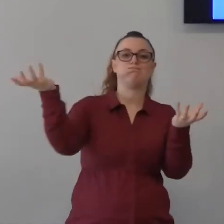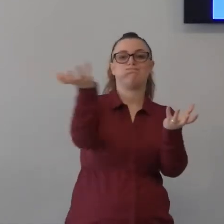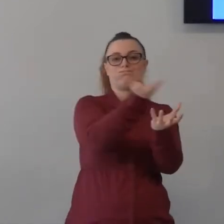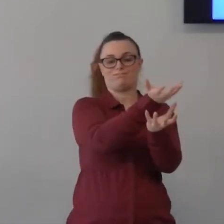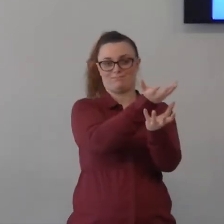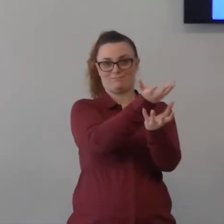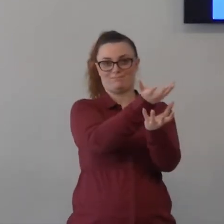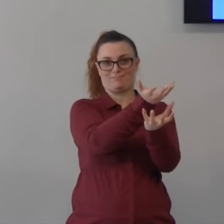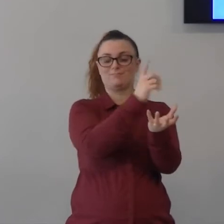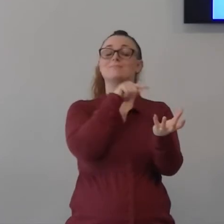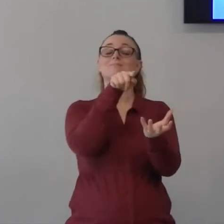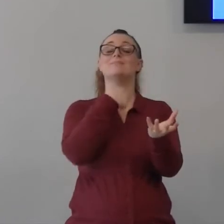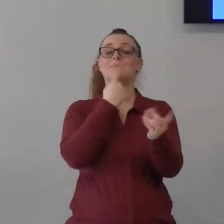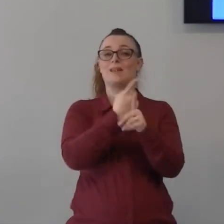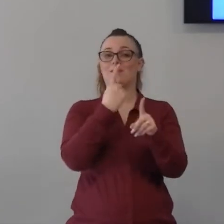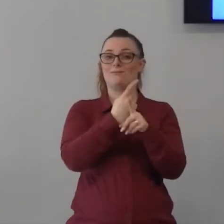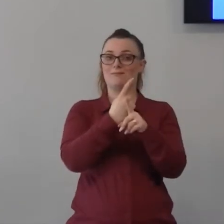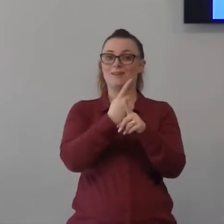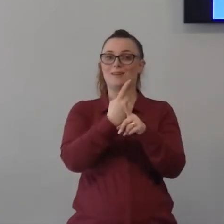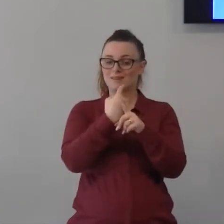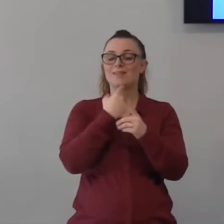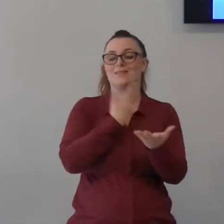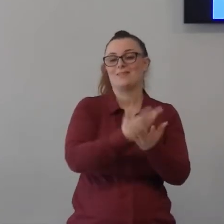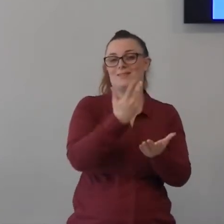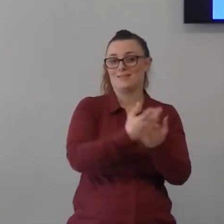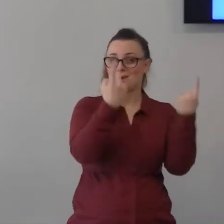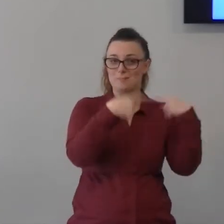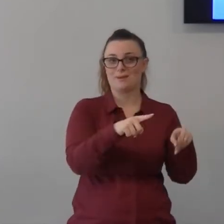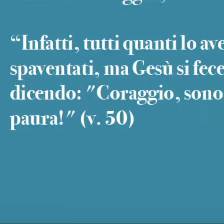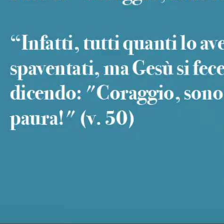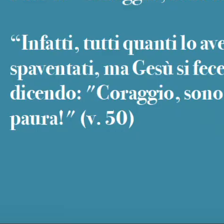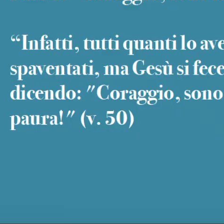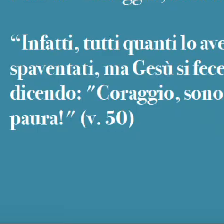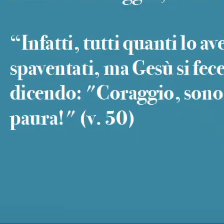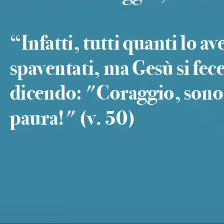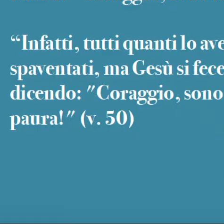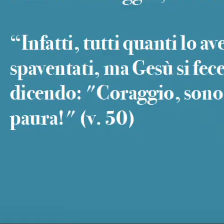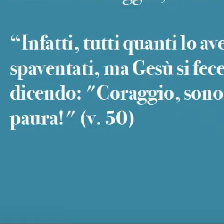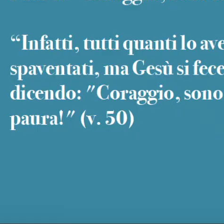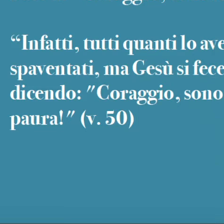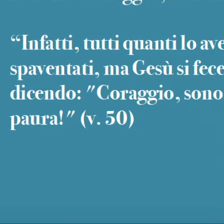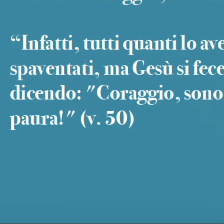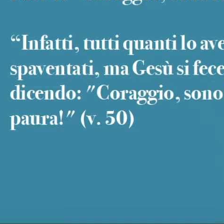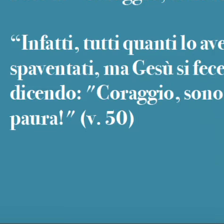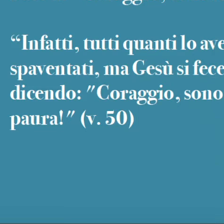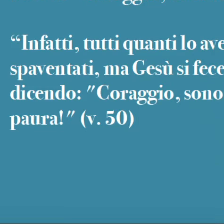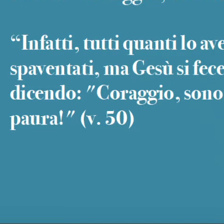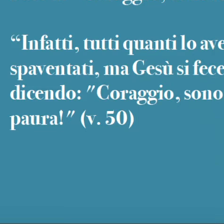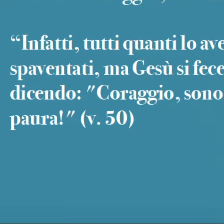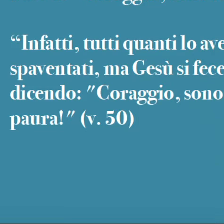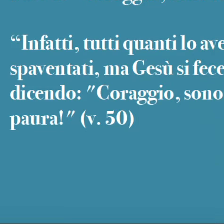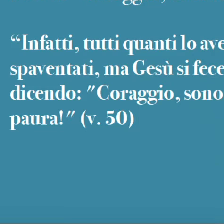che fa quarta fase coraggio sono io per 150